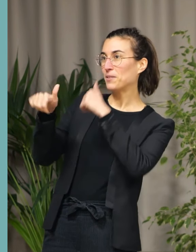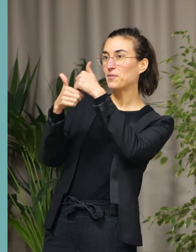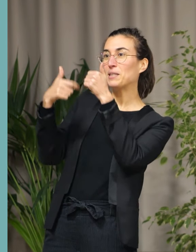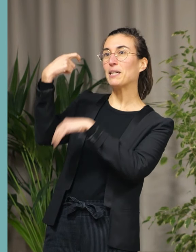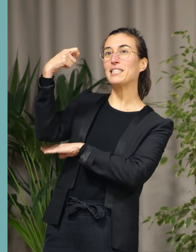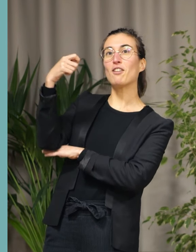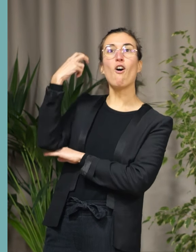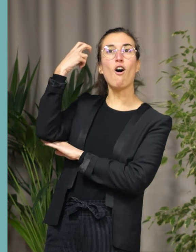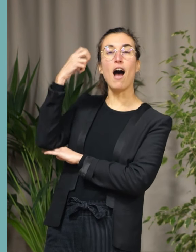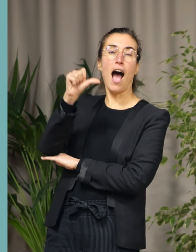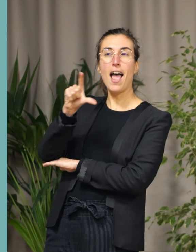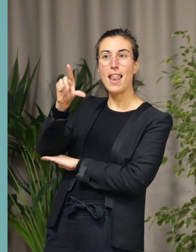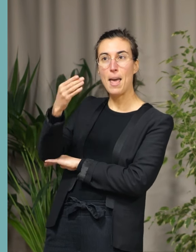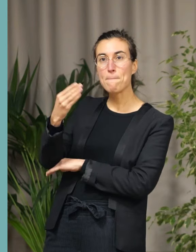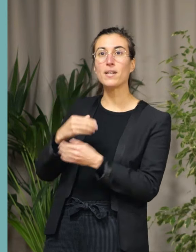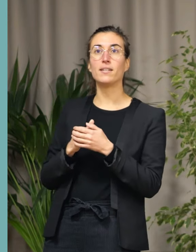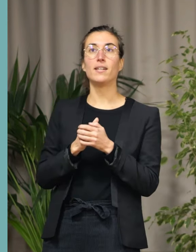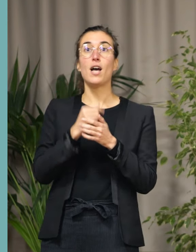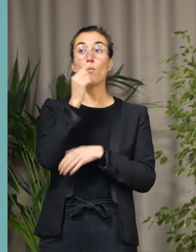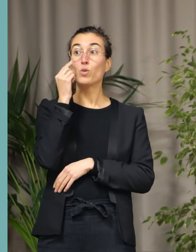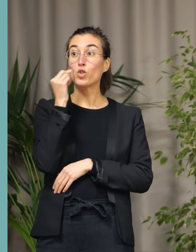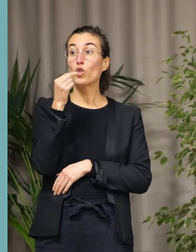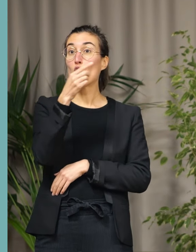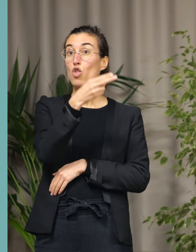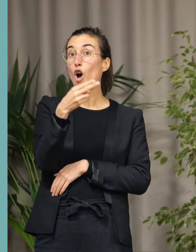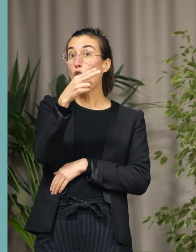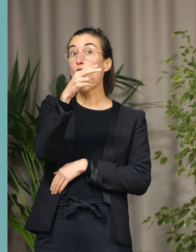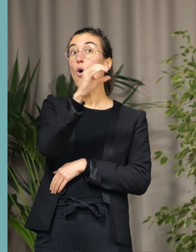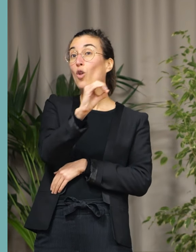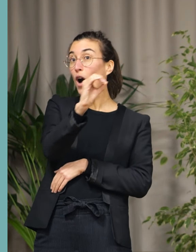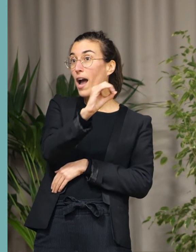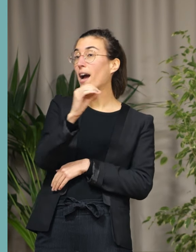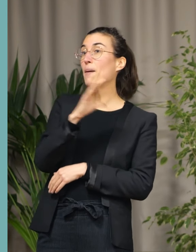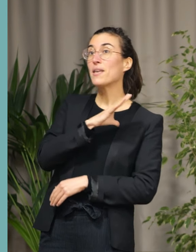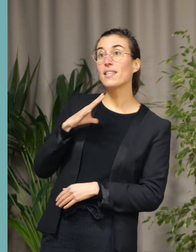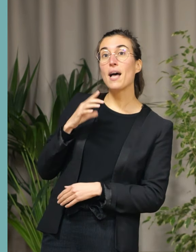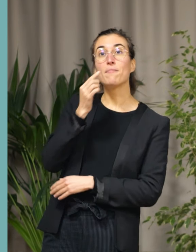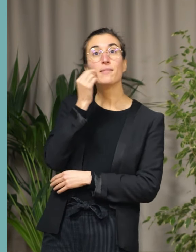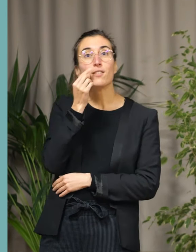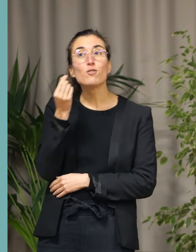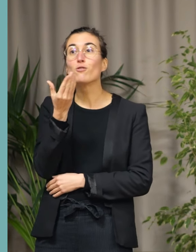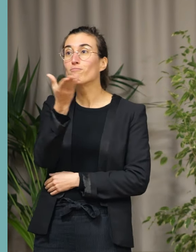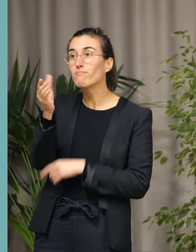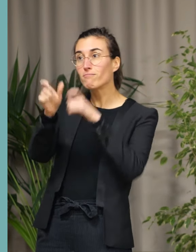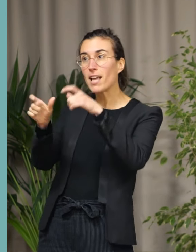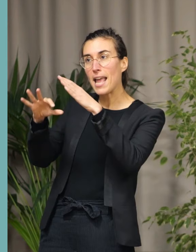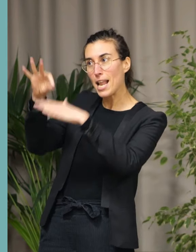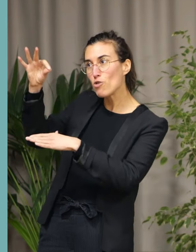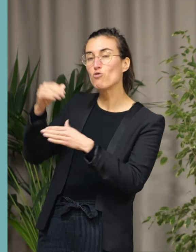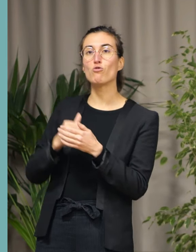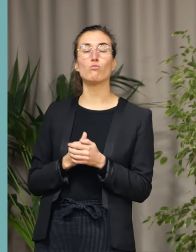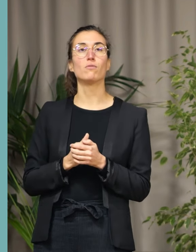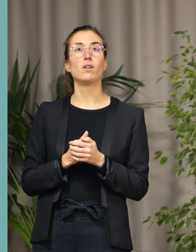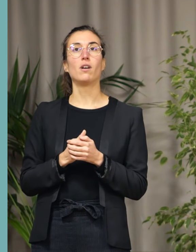Métropole, monsieur le maire honoraire, mesdames et messieurs les élus, les membres du conseil